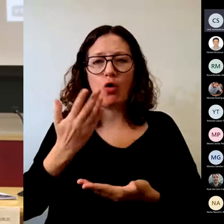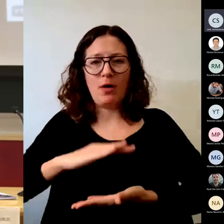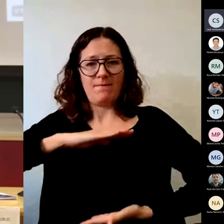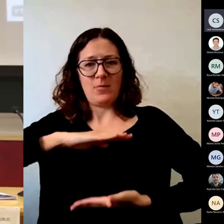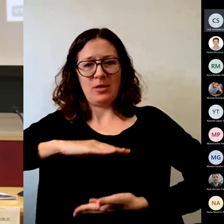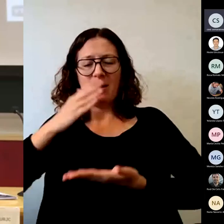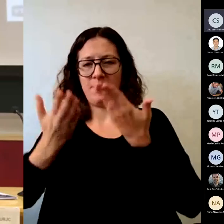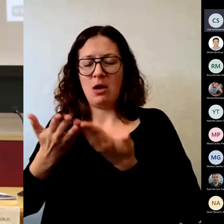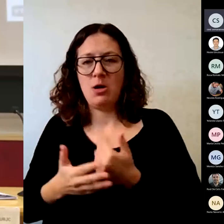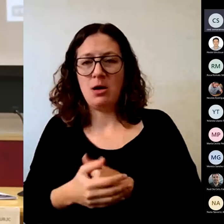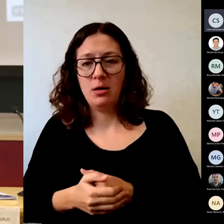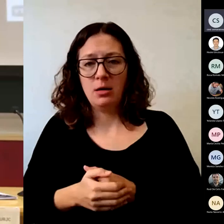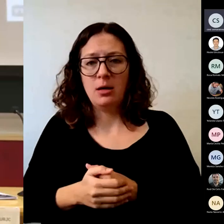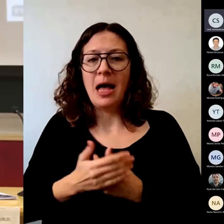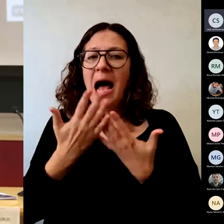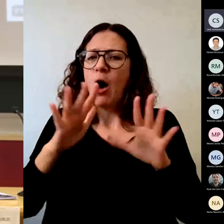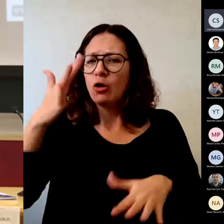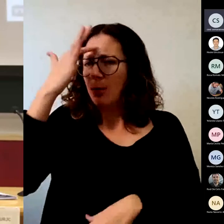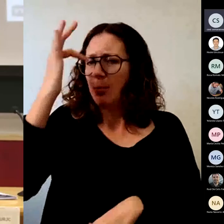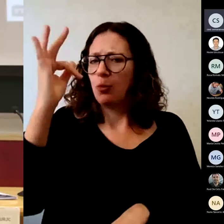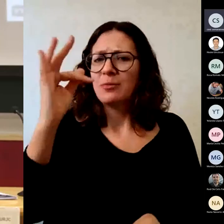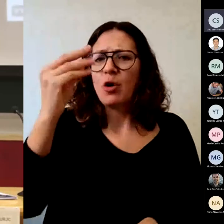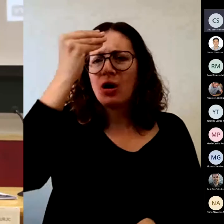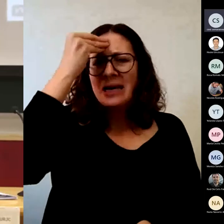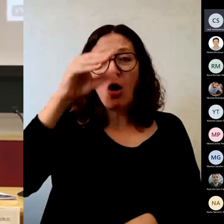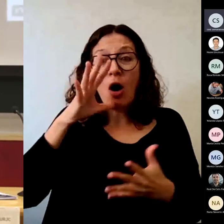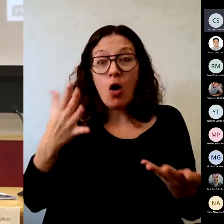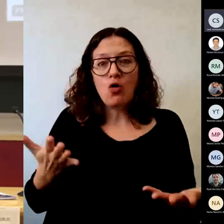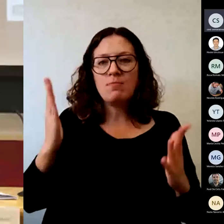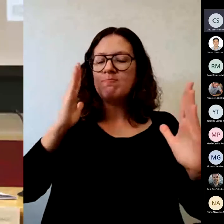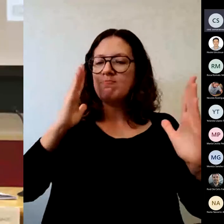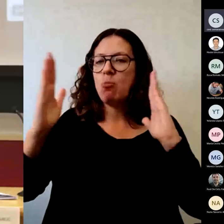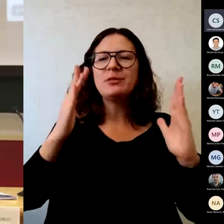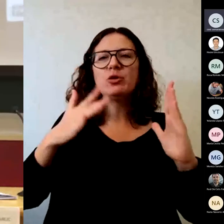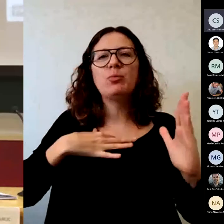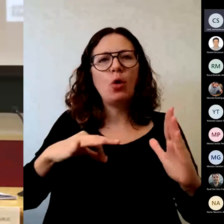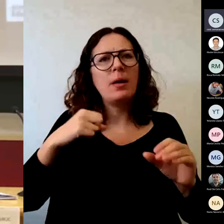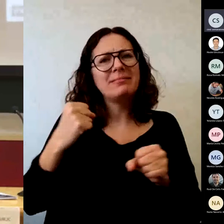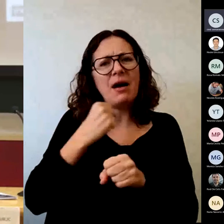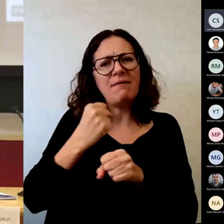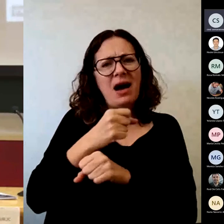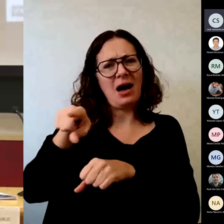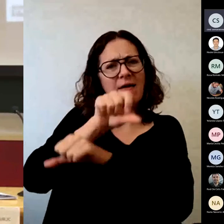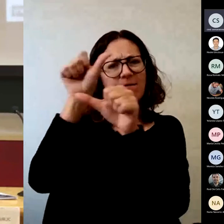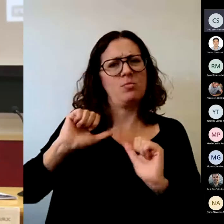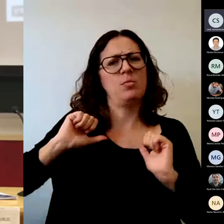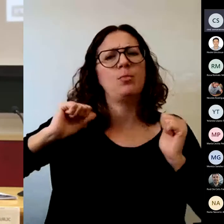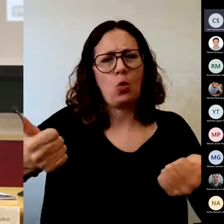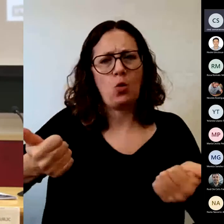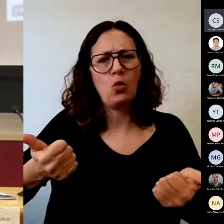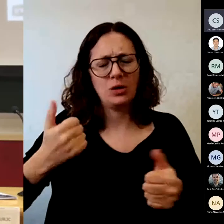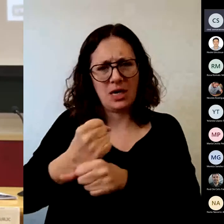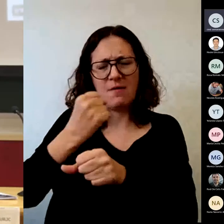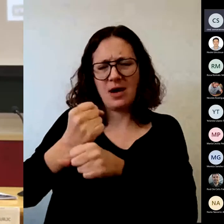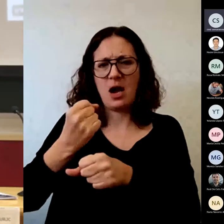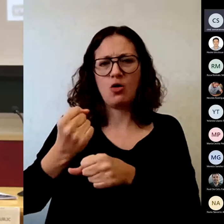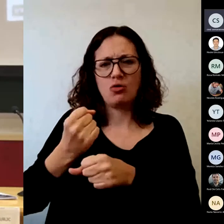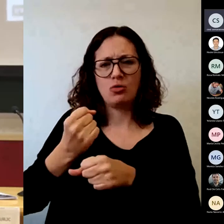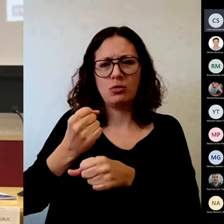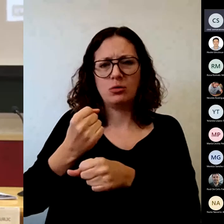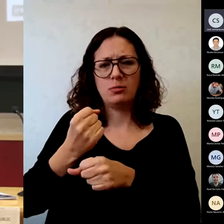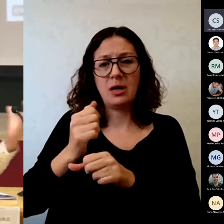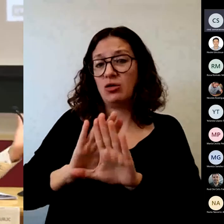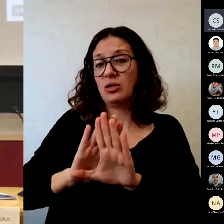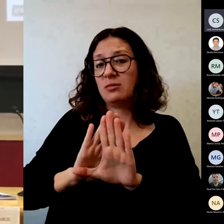creo yo de ahora comenzar a trabajar de esa manera por lo tanto precisamente eso